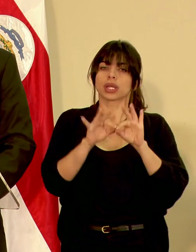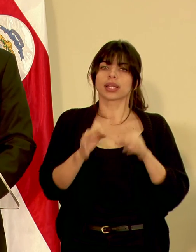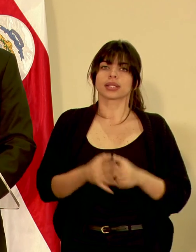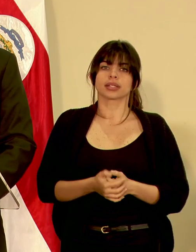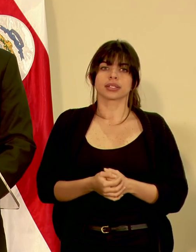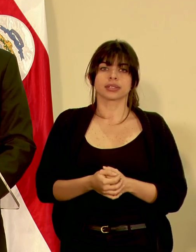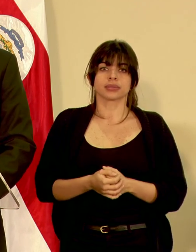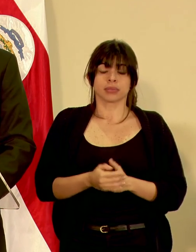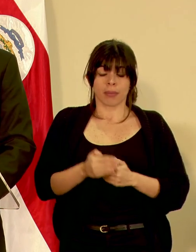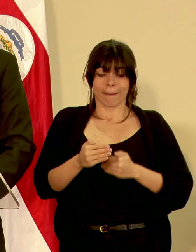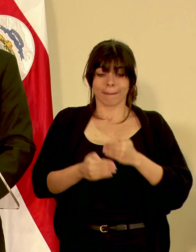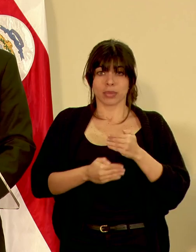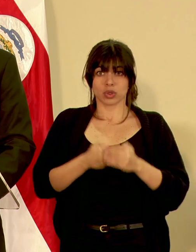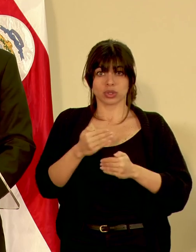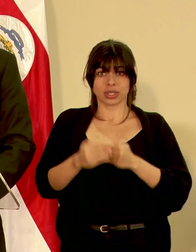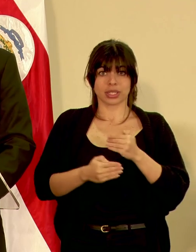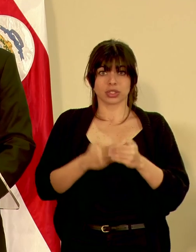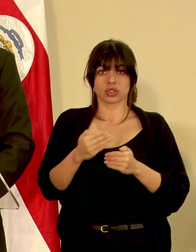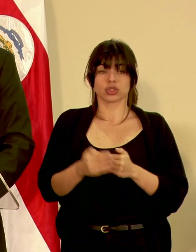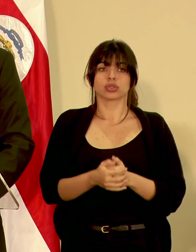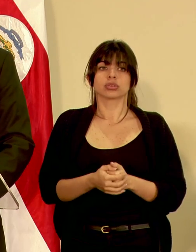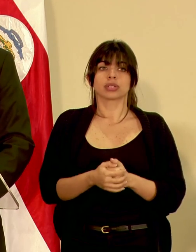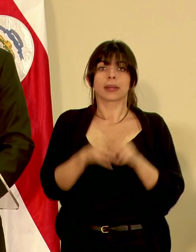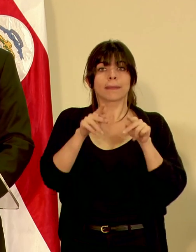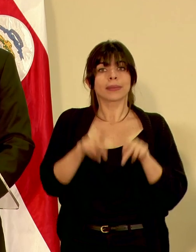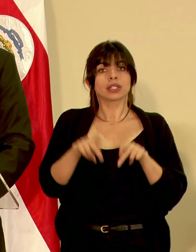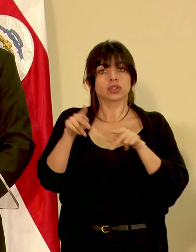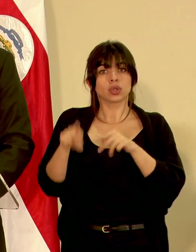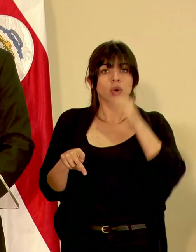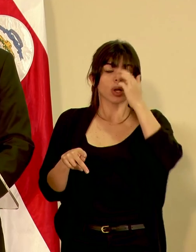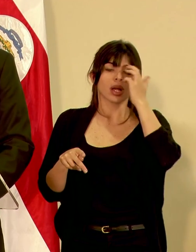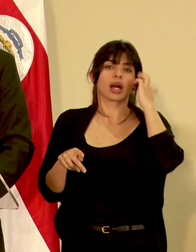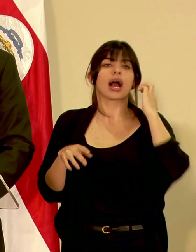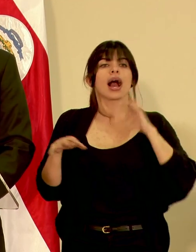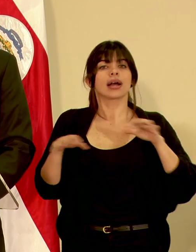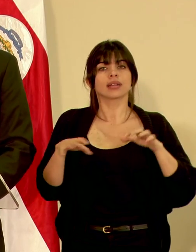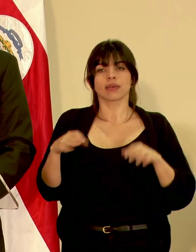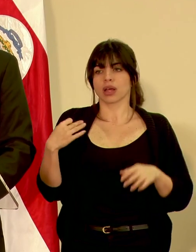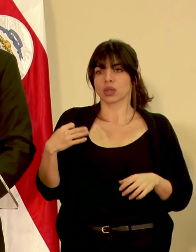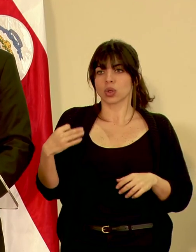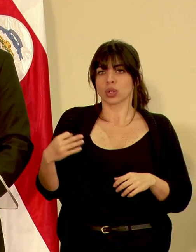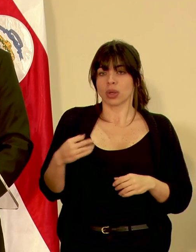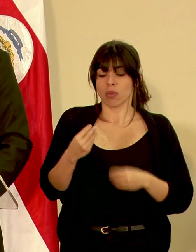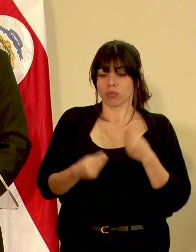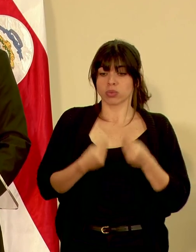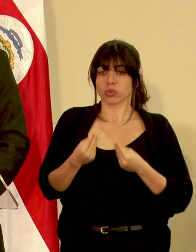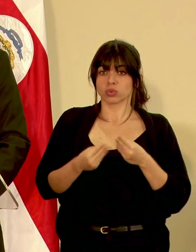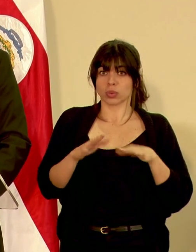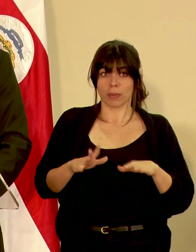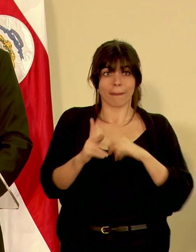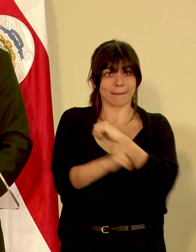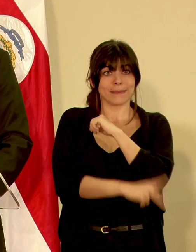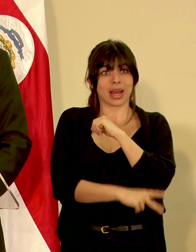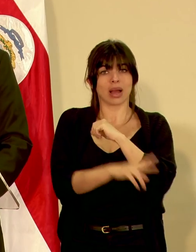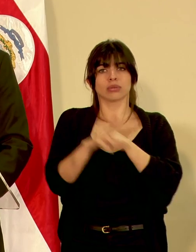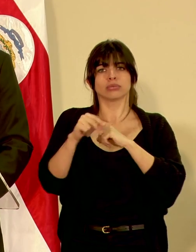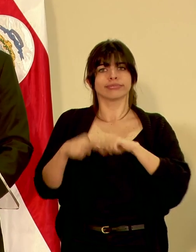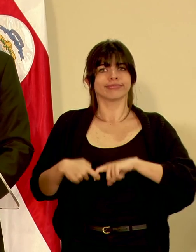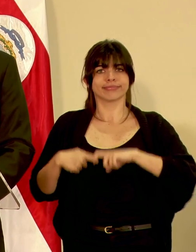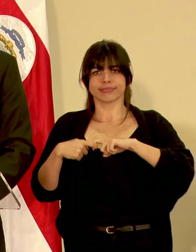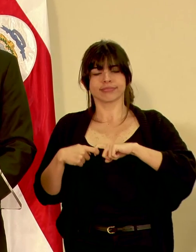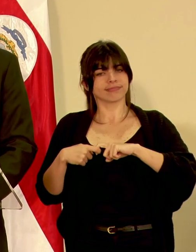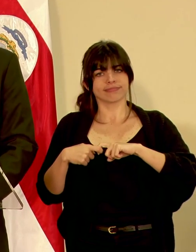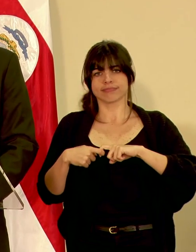los procesos de las personas las actividades cotidianas los procesos productivos del país no se detengan